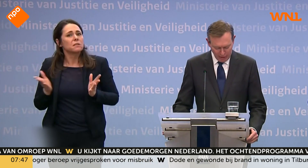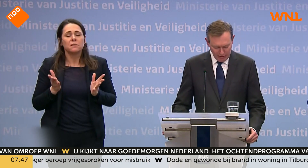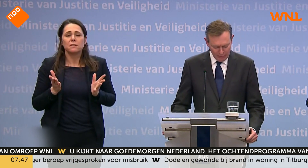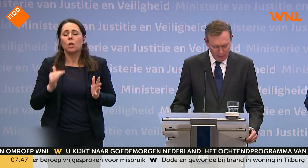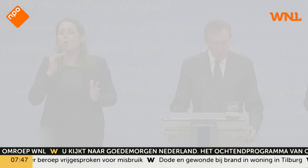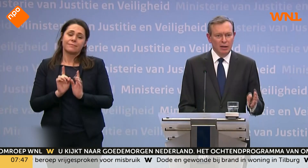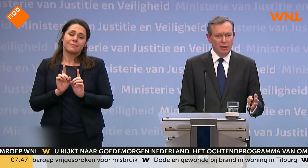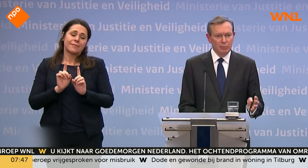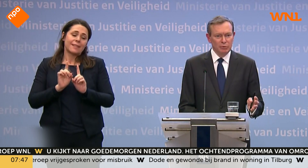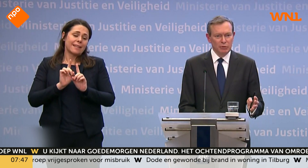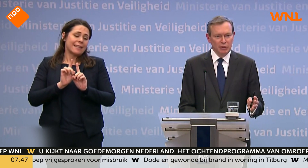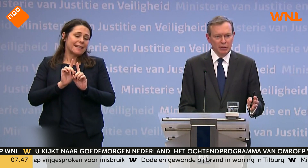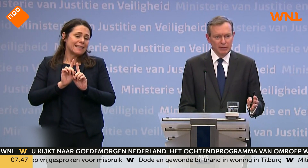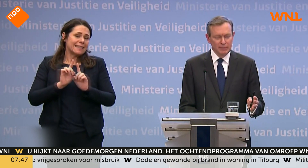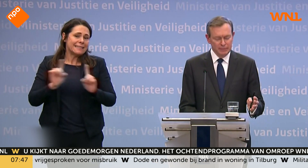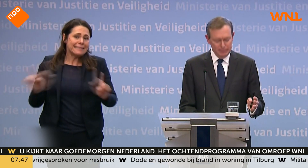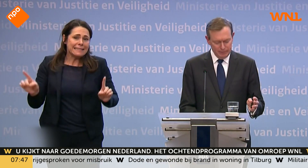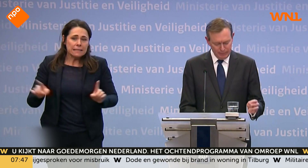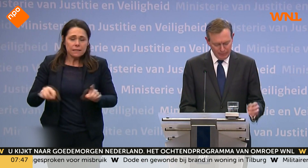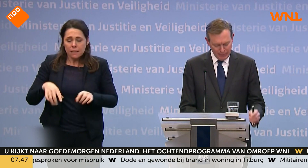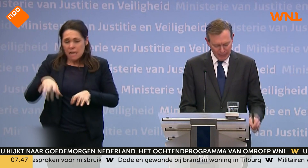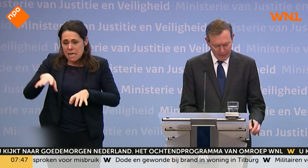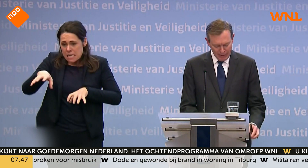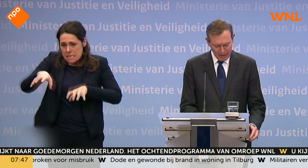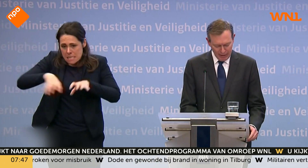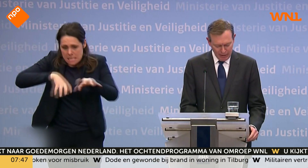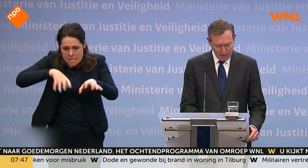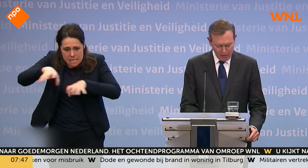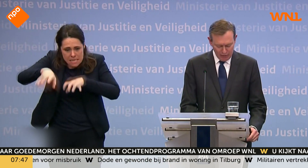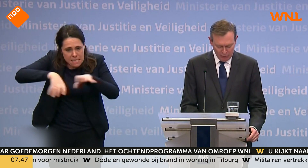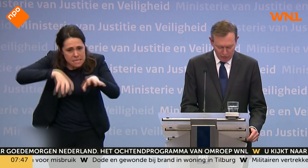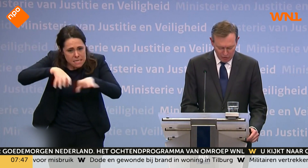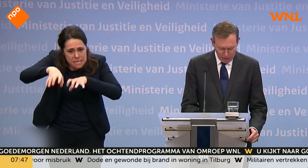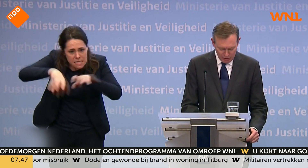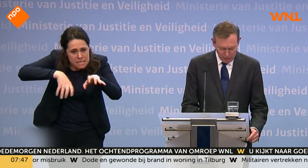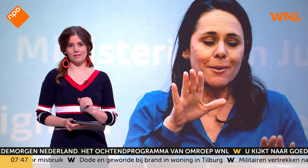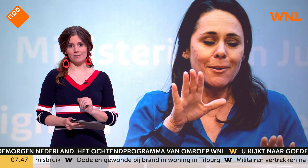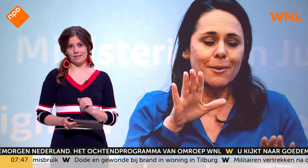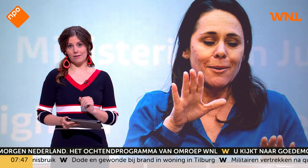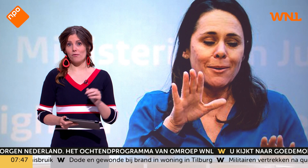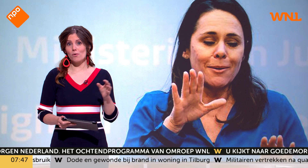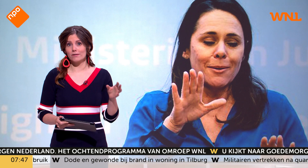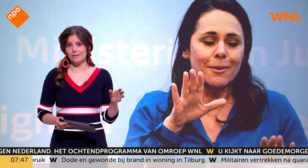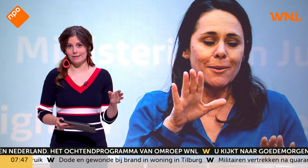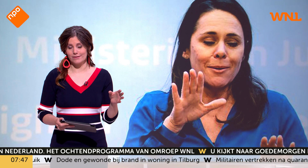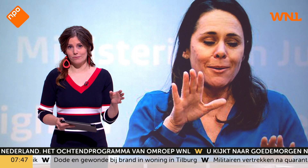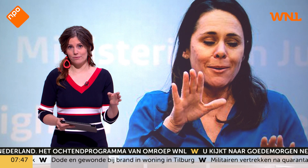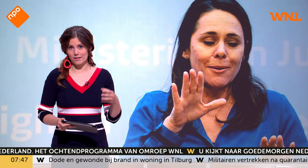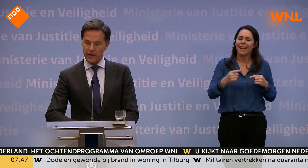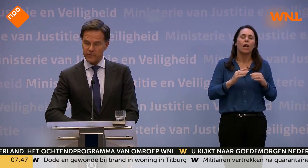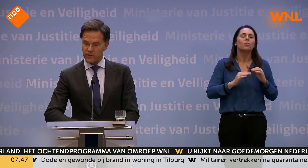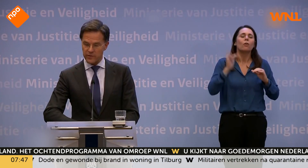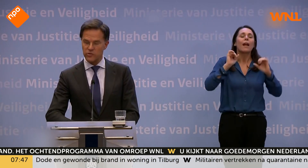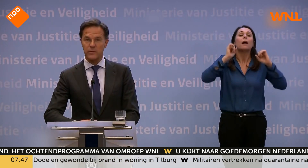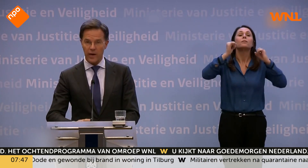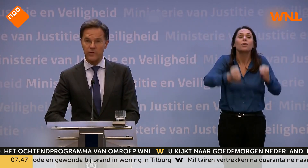wie Irma Sluis was. Sindsdien is haar populariteit ongekend. Nou ja, ze ging ook viral met het volgende. Ze